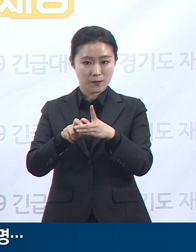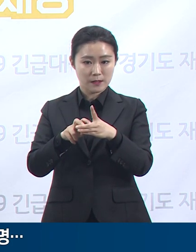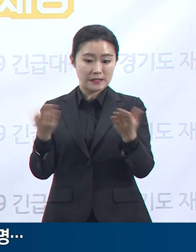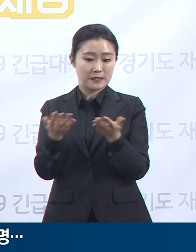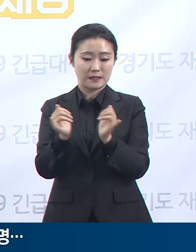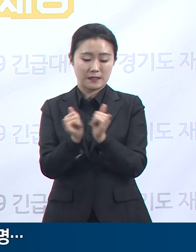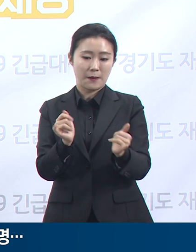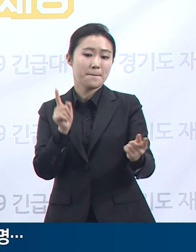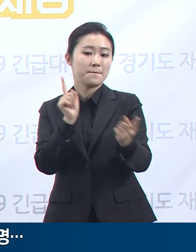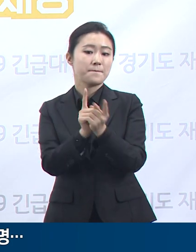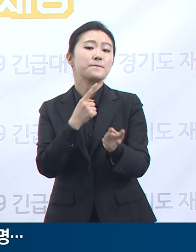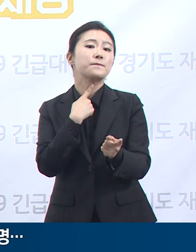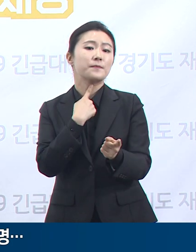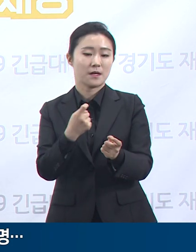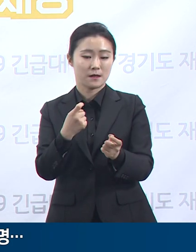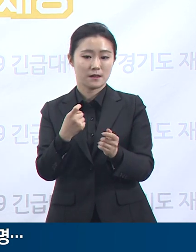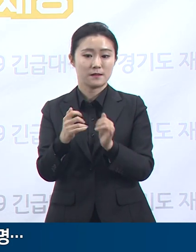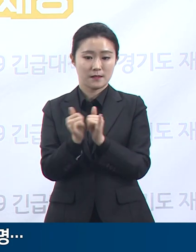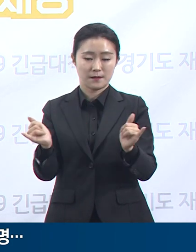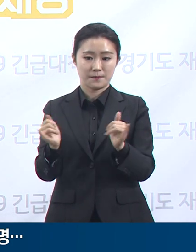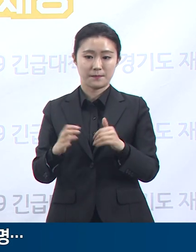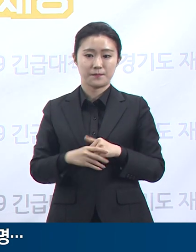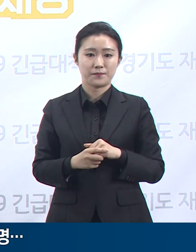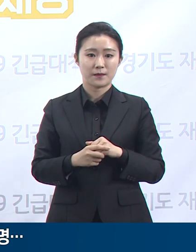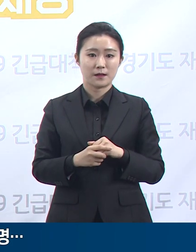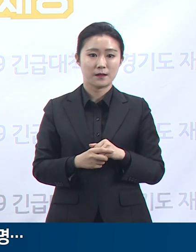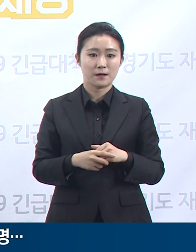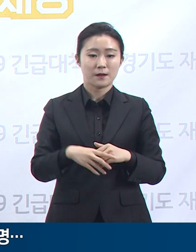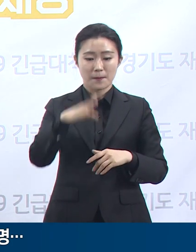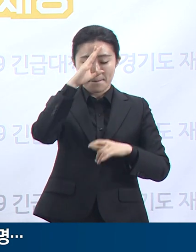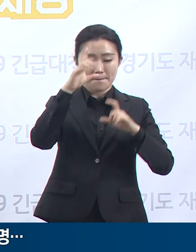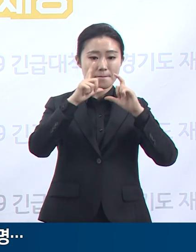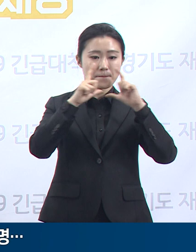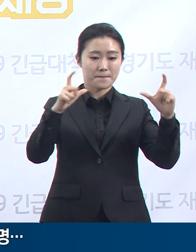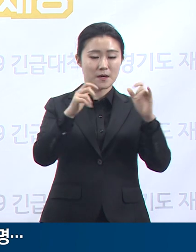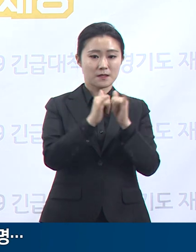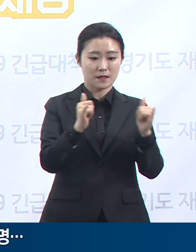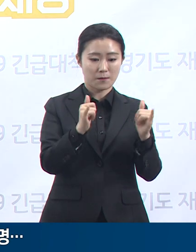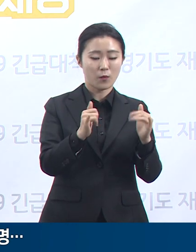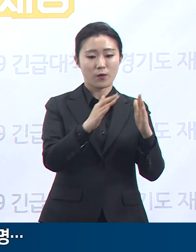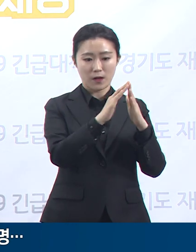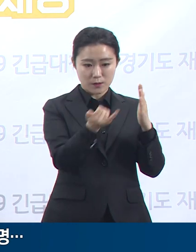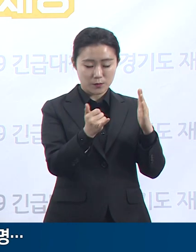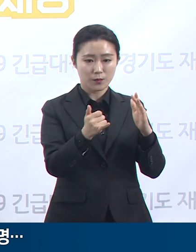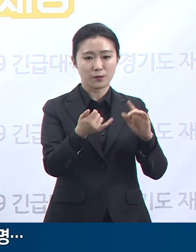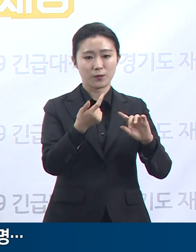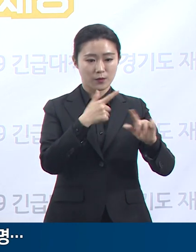즉각대행팀을 파견하여 확진자의 가족 등 접촉자에 대한 역학 추세를 진행 중입니다.